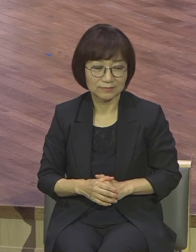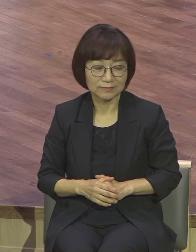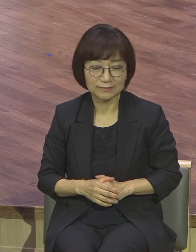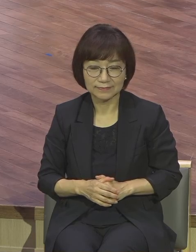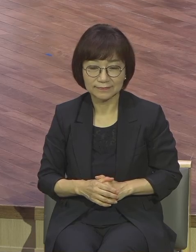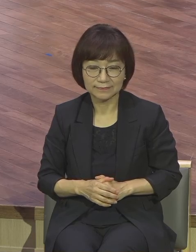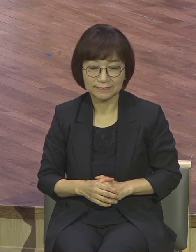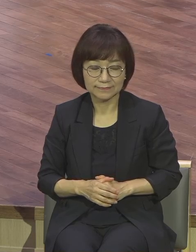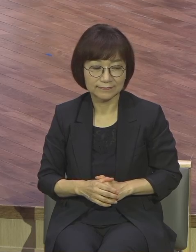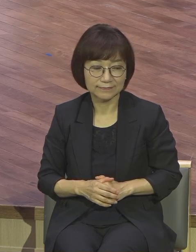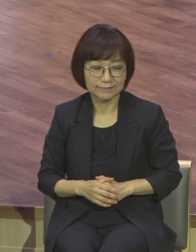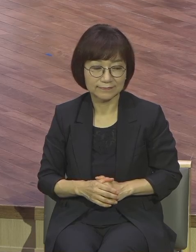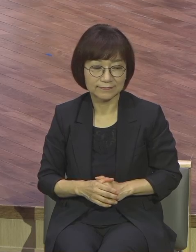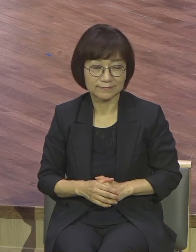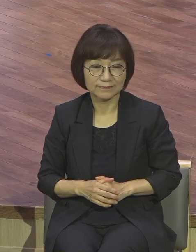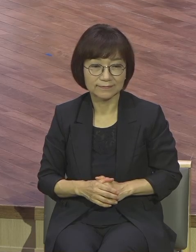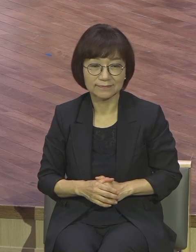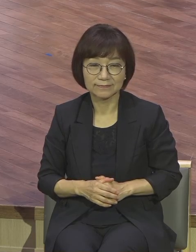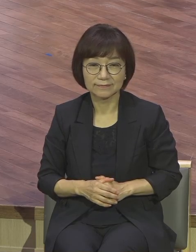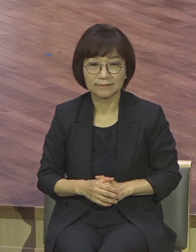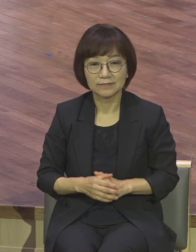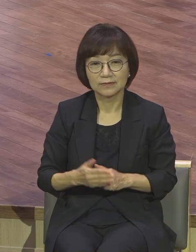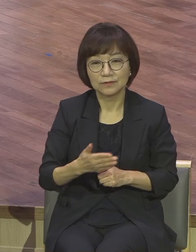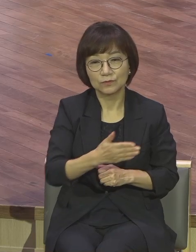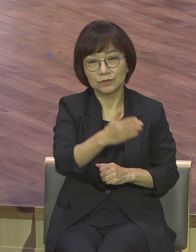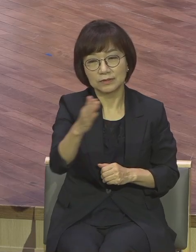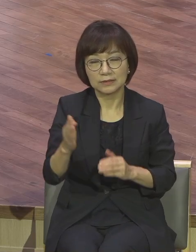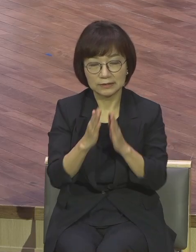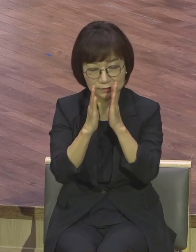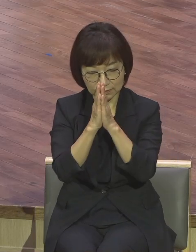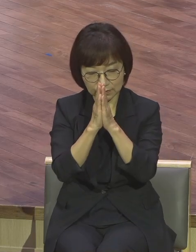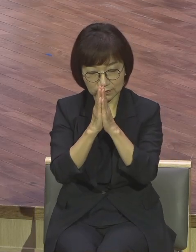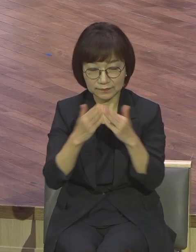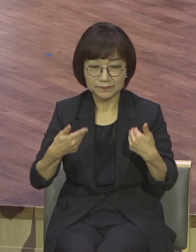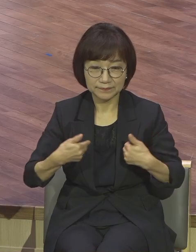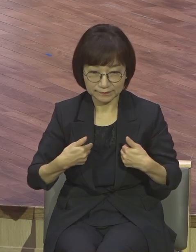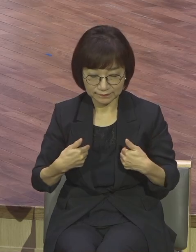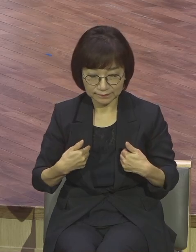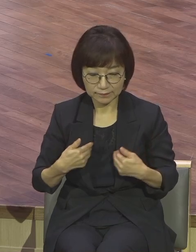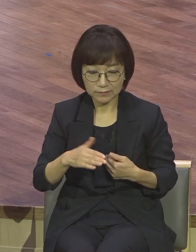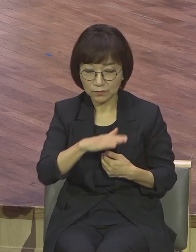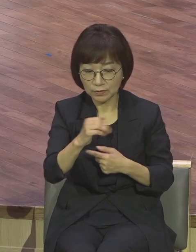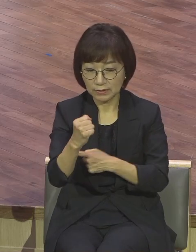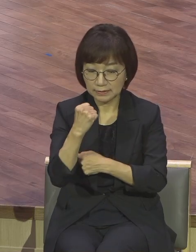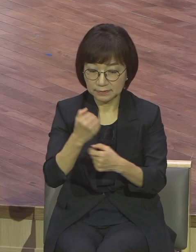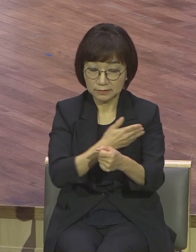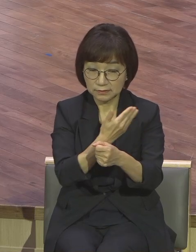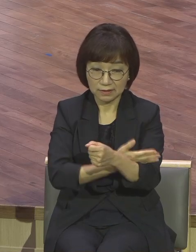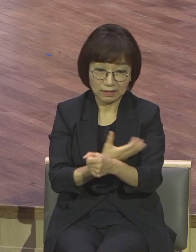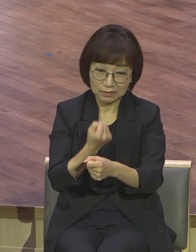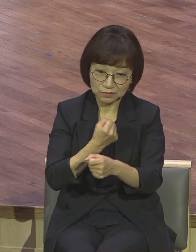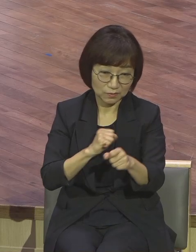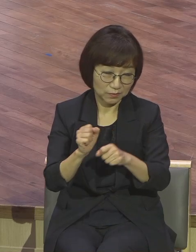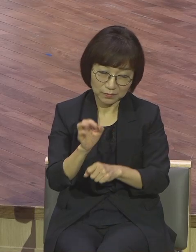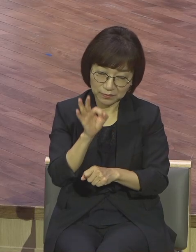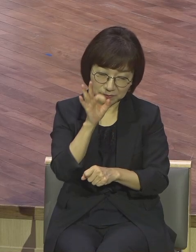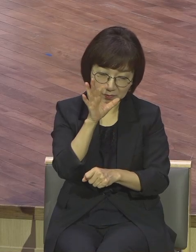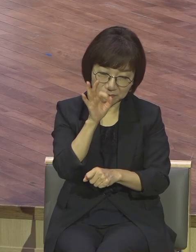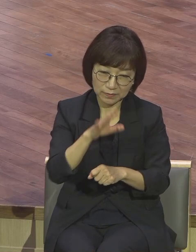그래서 우리는 기도해야 된다 우리의 힘과 능력으로는 아무것도 못합니다 우리가 뭘 합니까?